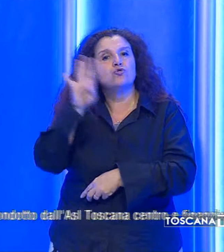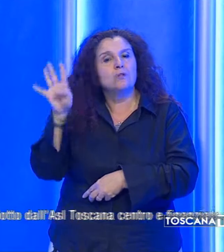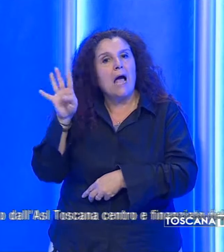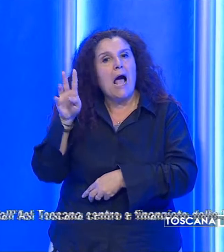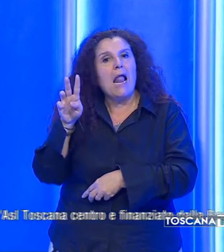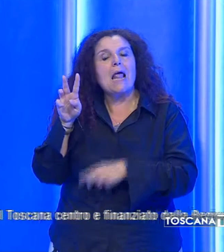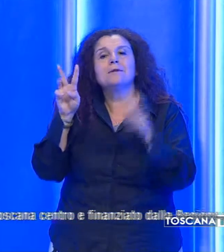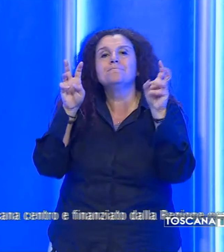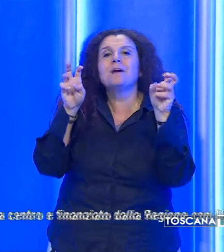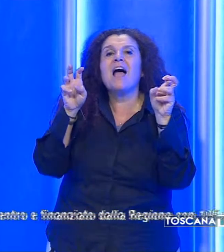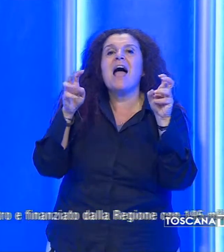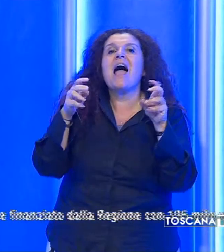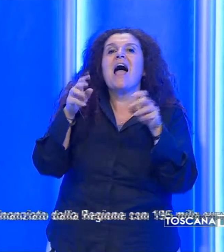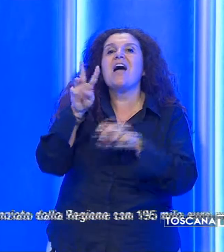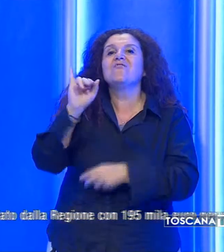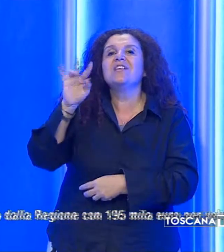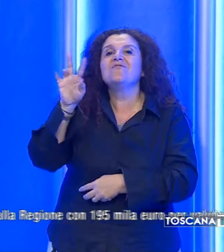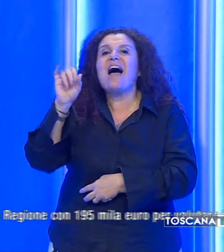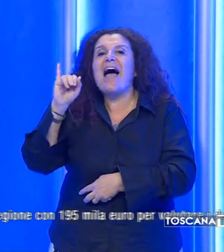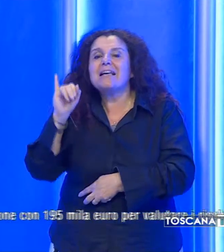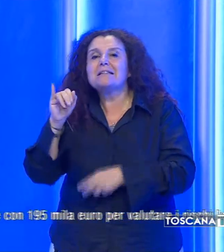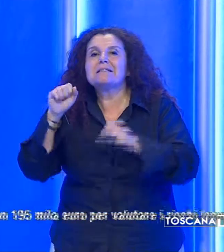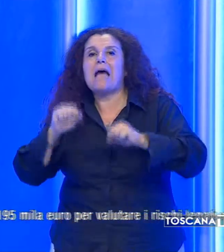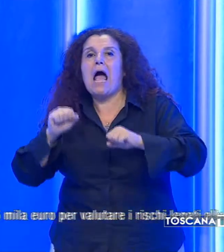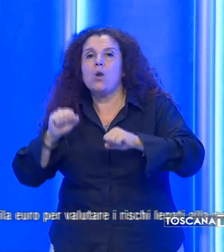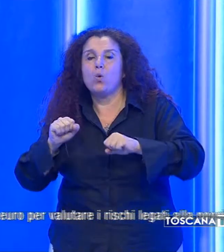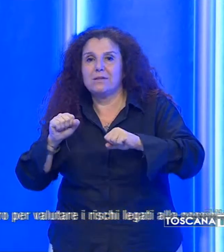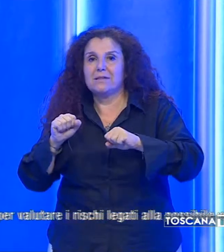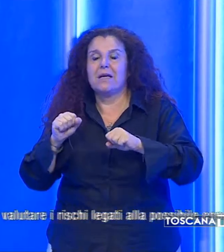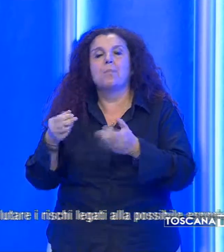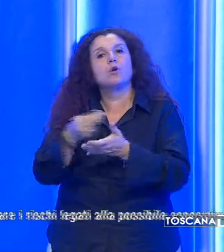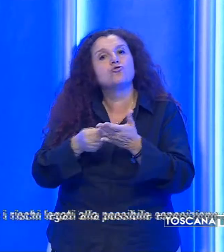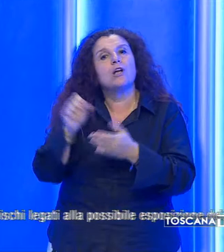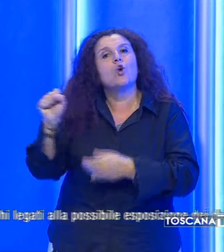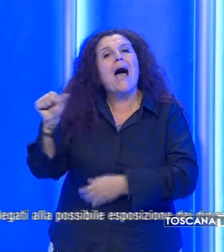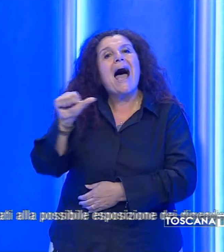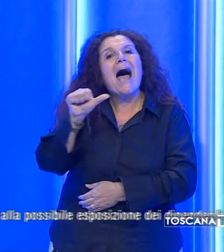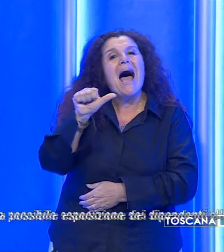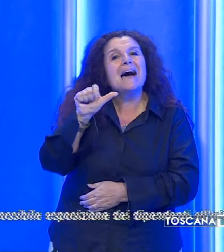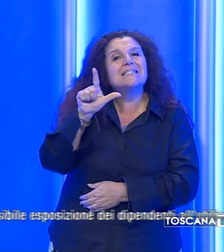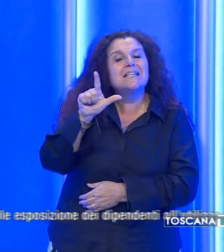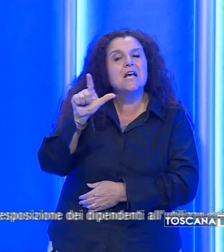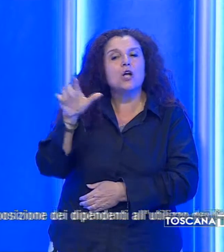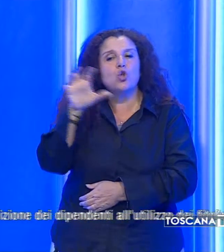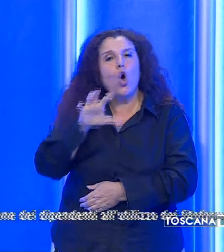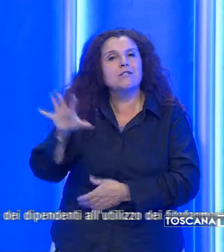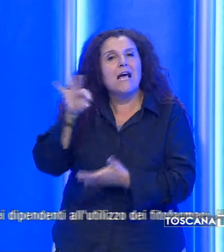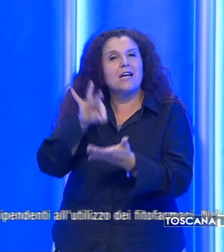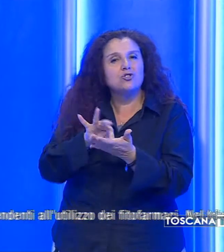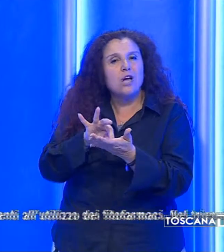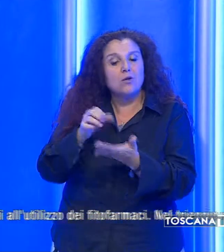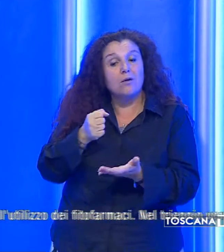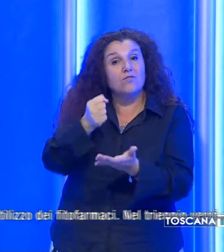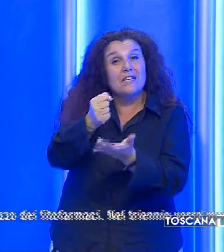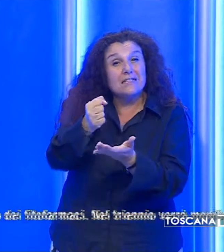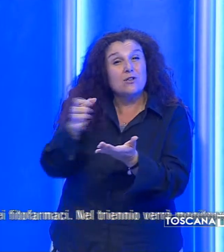chiama Vivai e Salute, il progetto condotto dalla ASL Toscana Centro e finanziato dalla